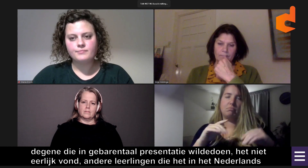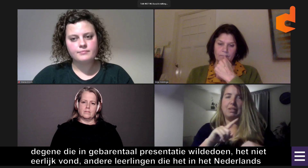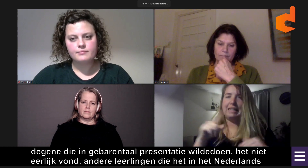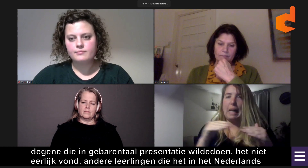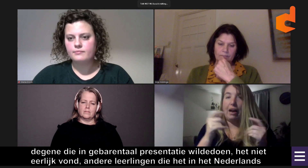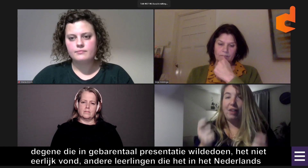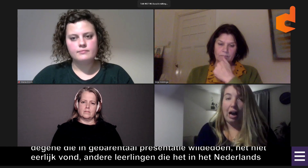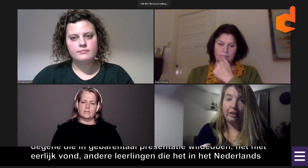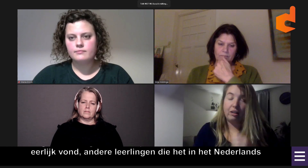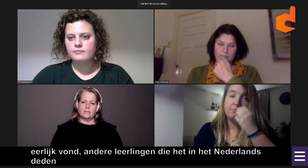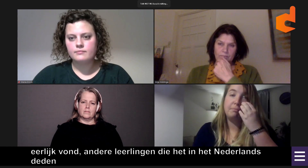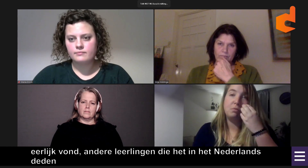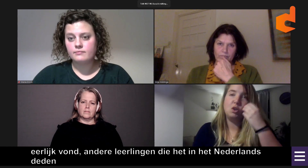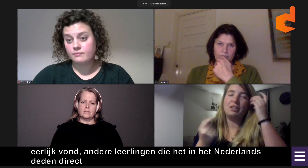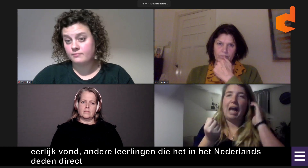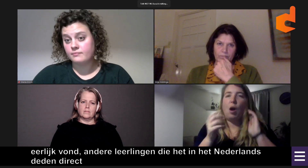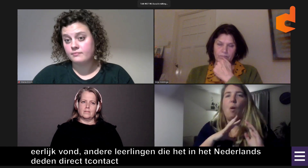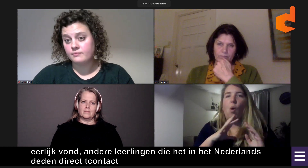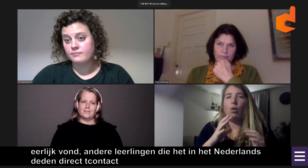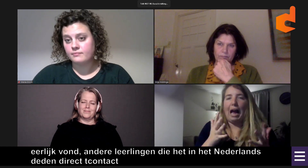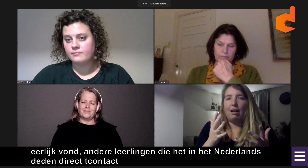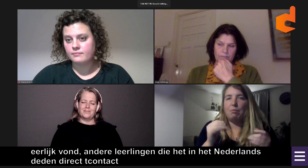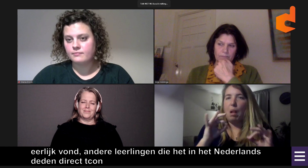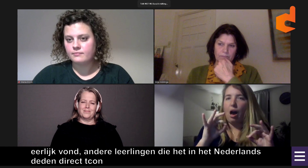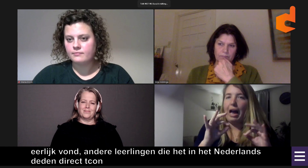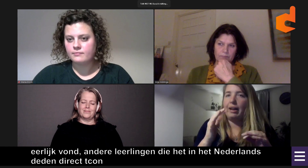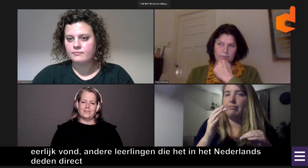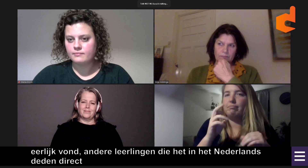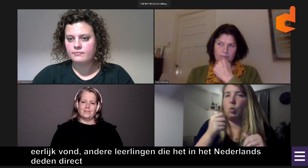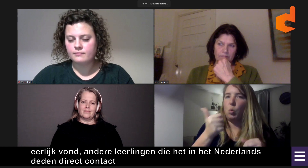ingezet moest worden. Wat dus niet gelijkwaardig aanvoelde.